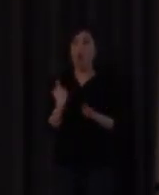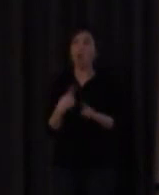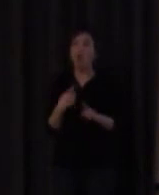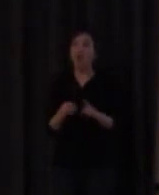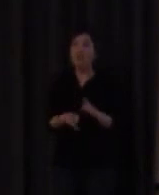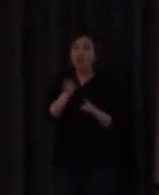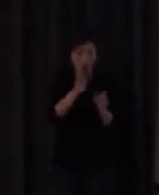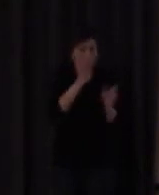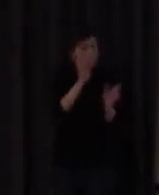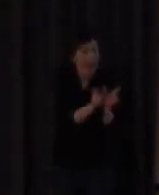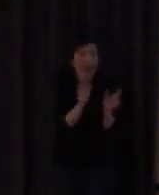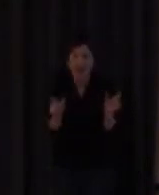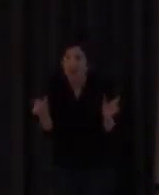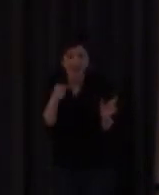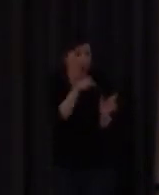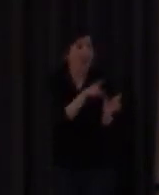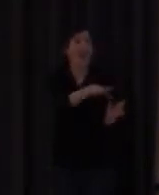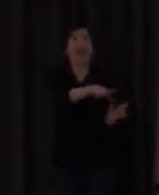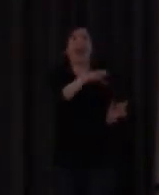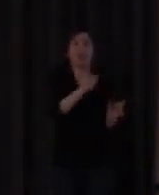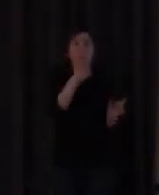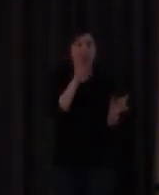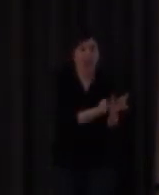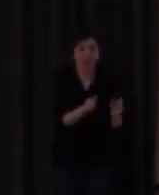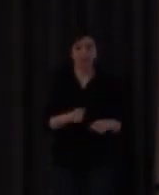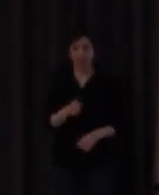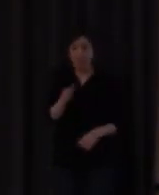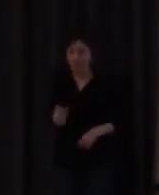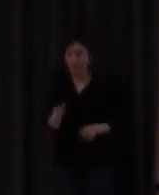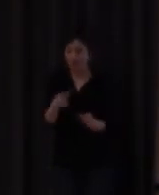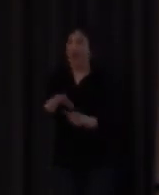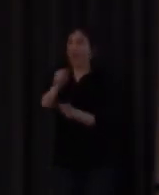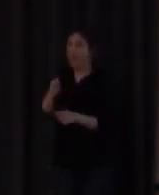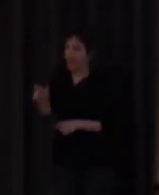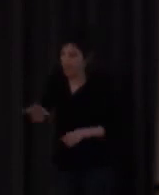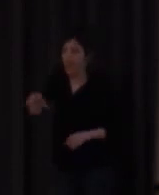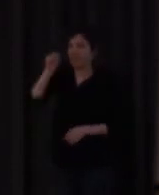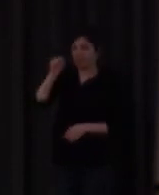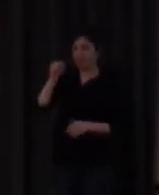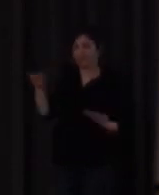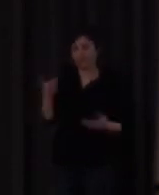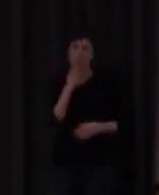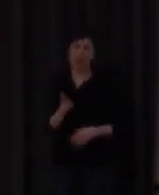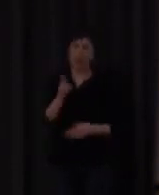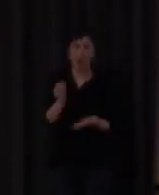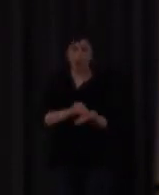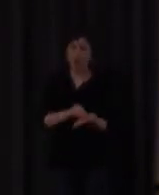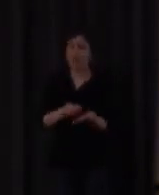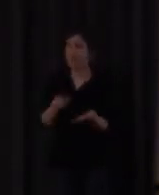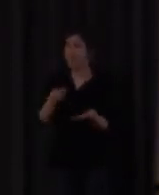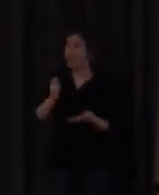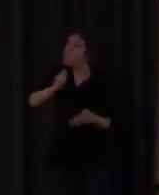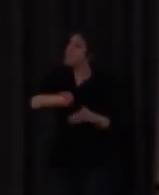literal entiendo literalmente vuelvo al duro trabajo de los profesores sobre todo también